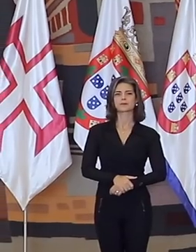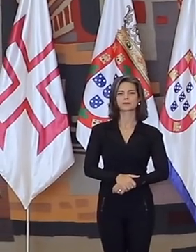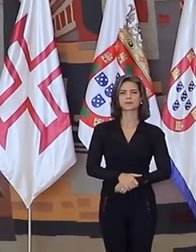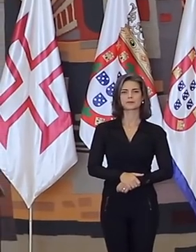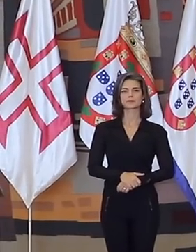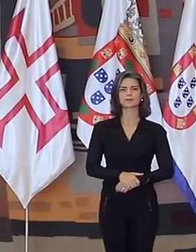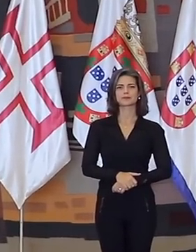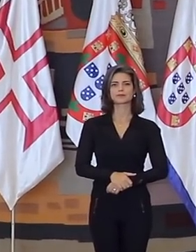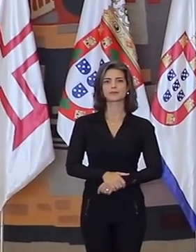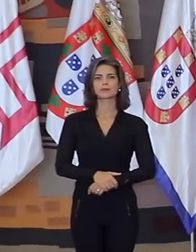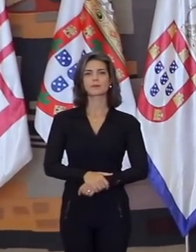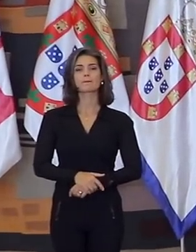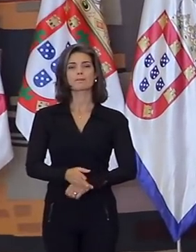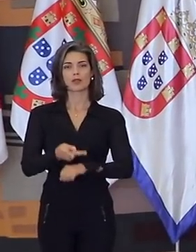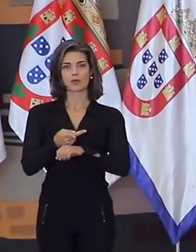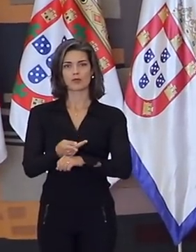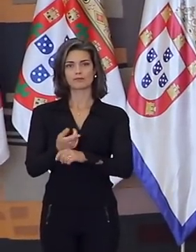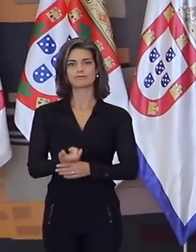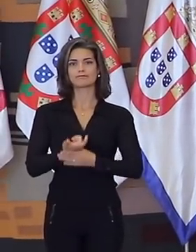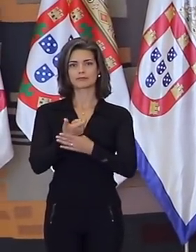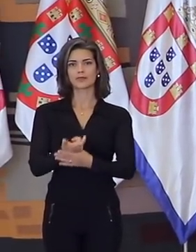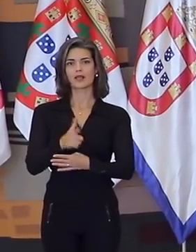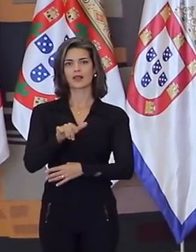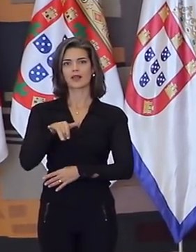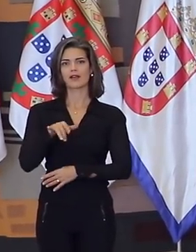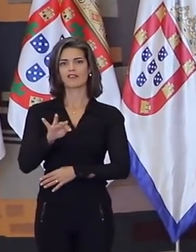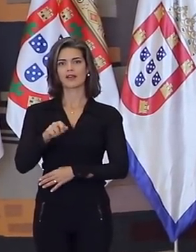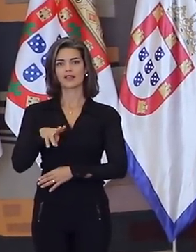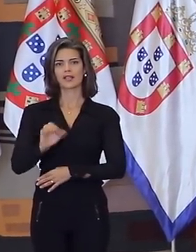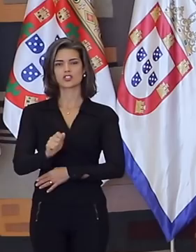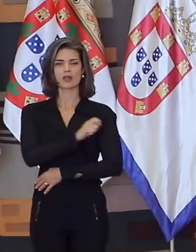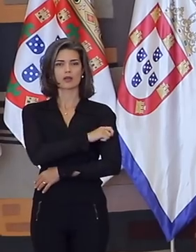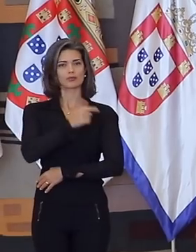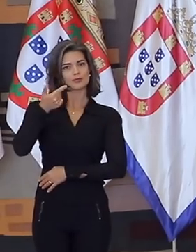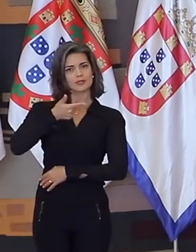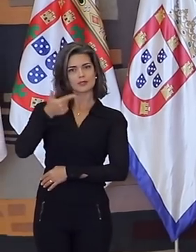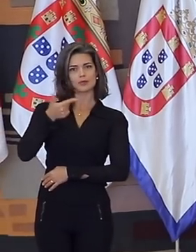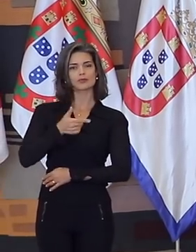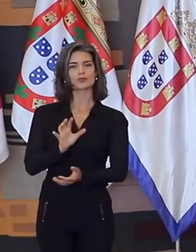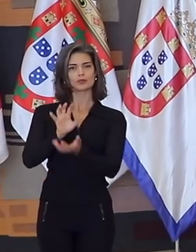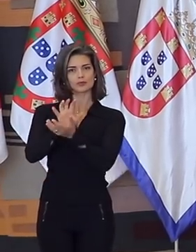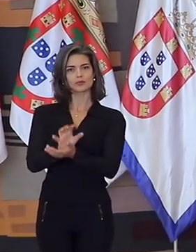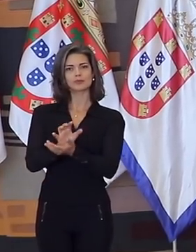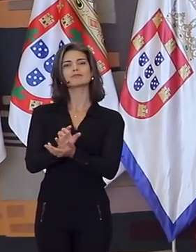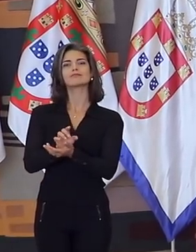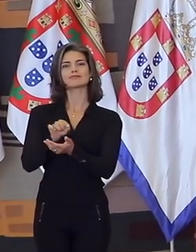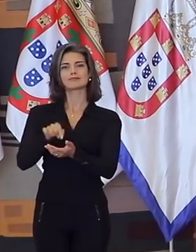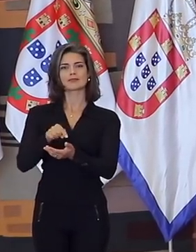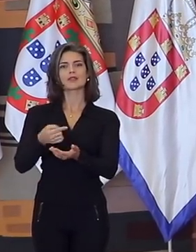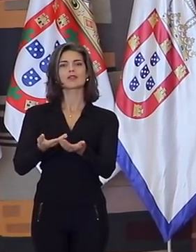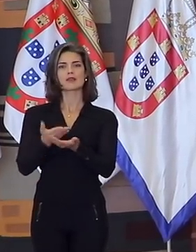O prêmio Lafayette de Carvalho e Silva é concedido aos dois primeiros colocados no concurso de